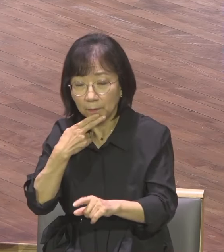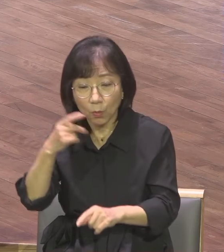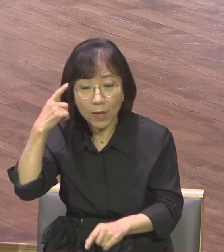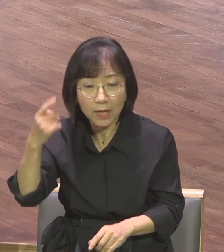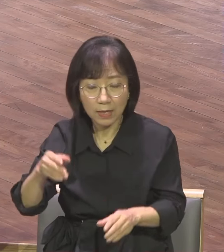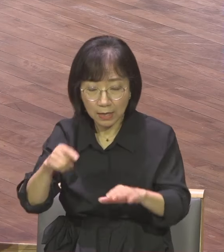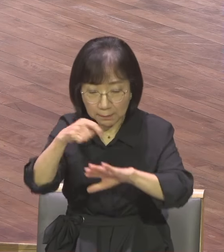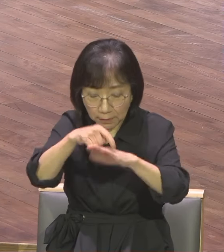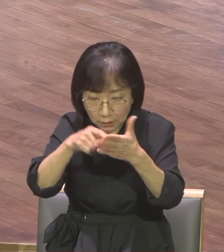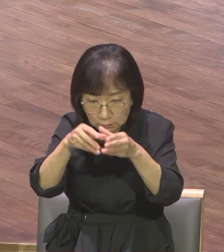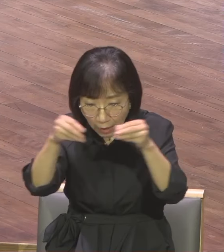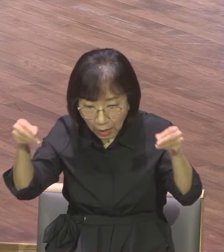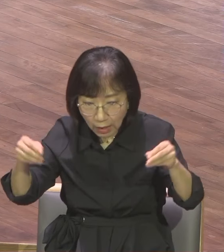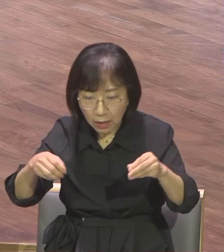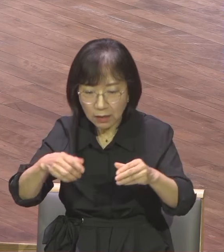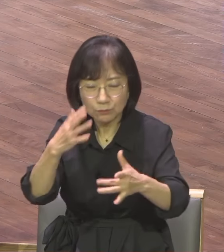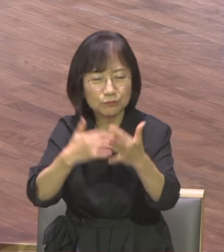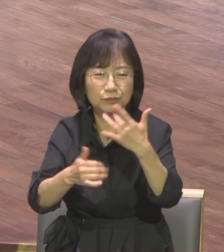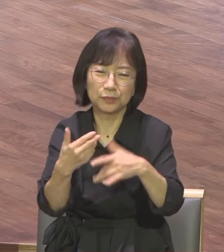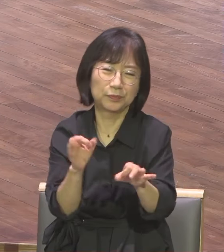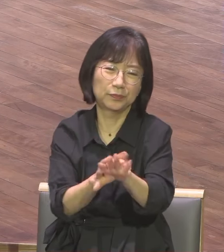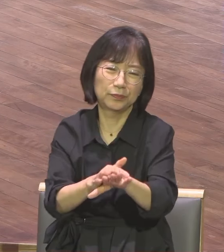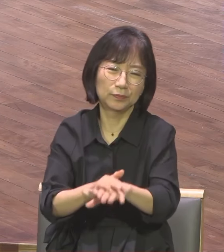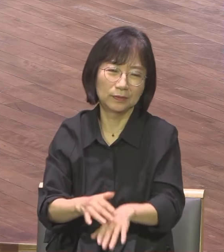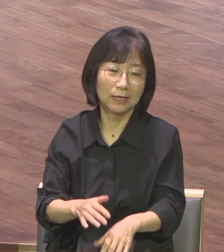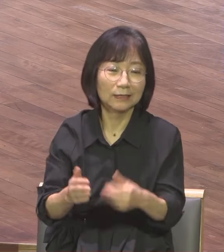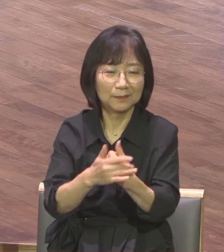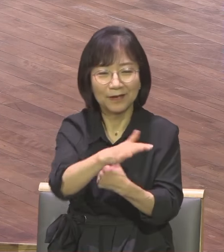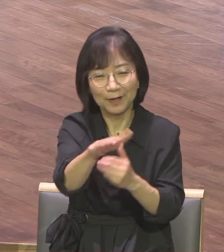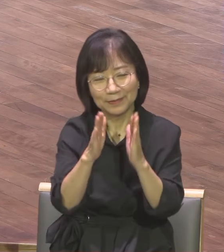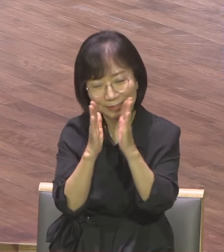전도의 불이 일어나게 하여 주옵소서 어떤 교회에 가보니까